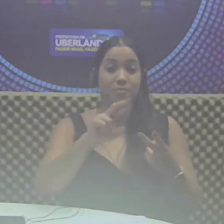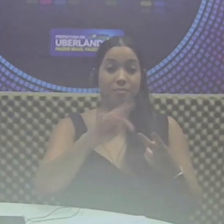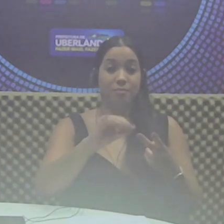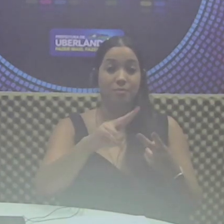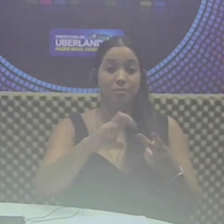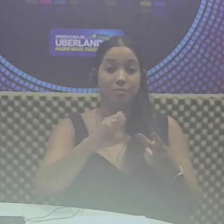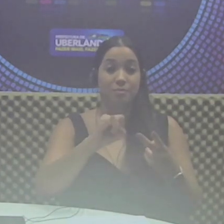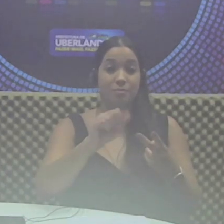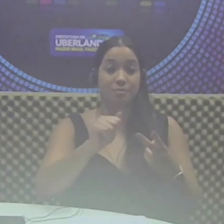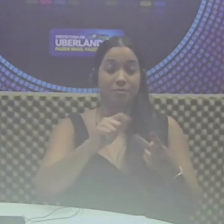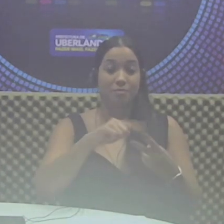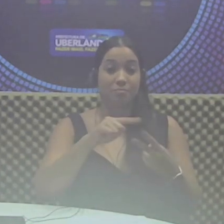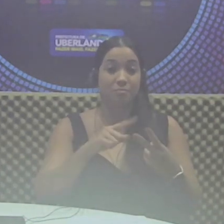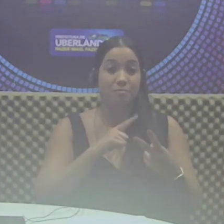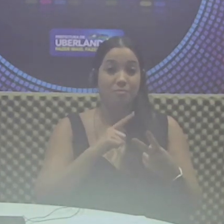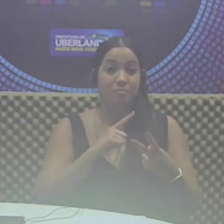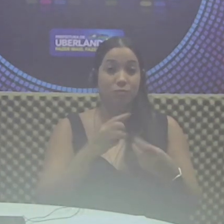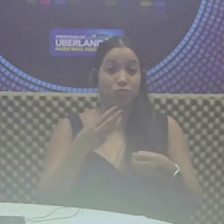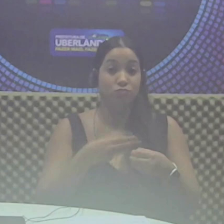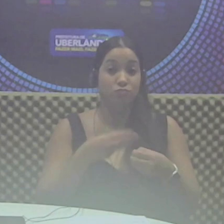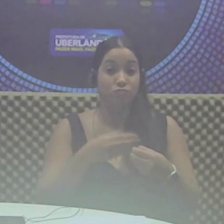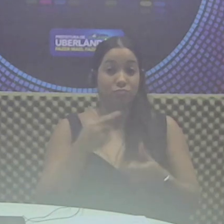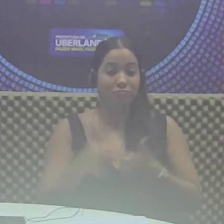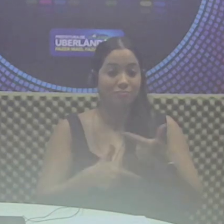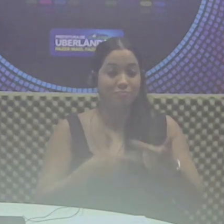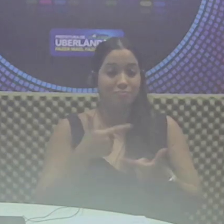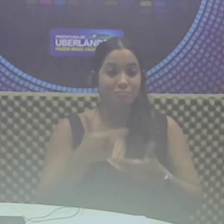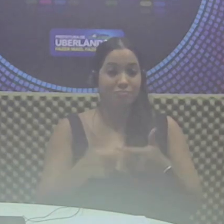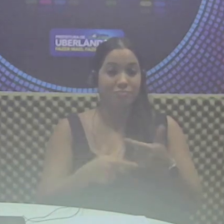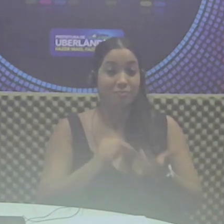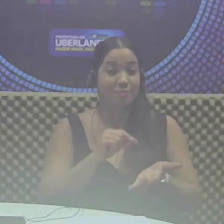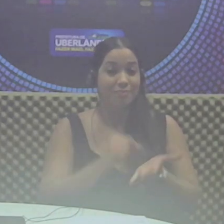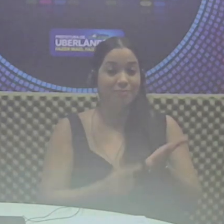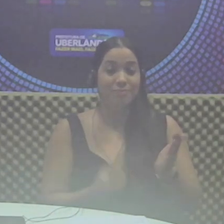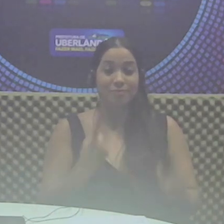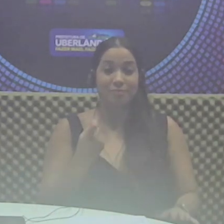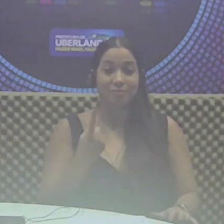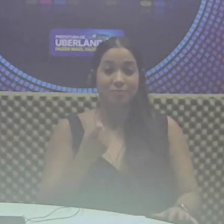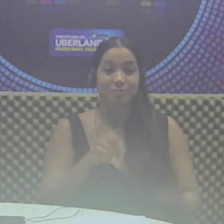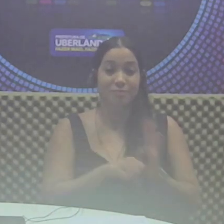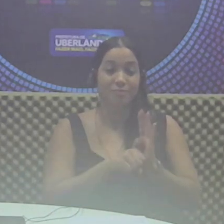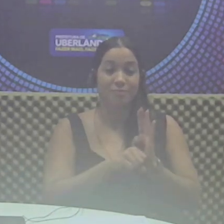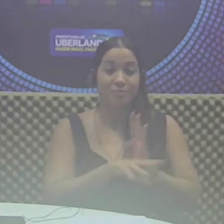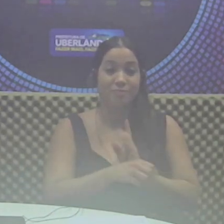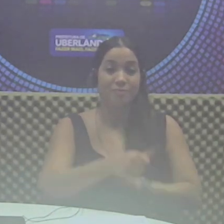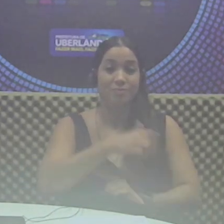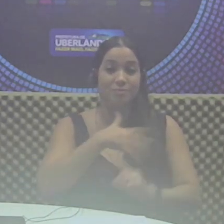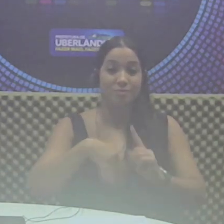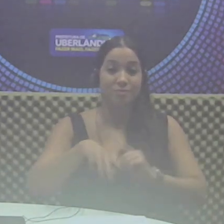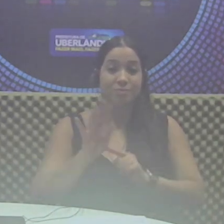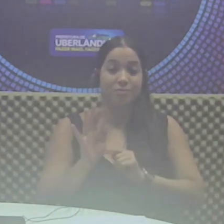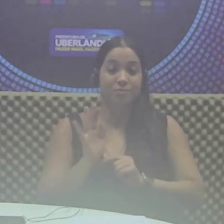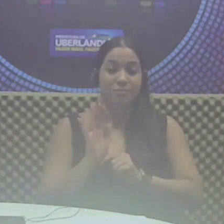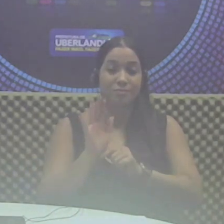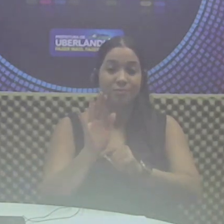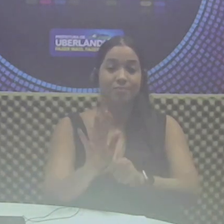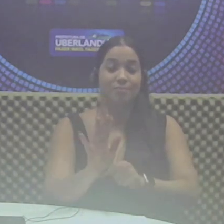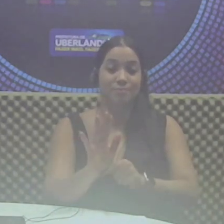serão oferecidos serviços municipais, como cadastro único para benefícios sócio-assistenciais,